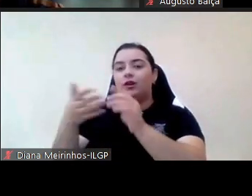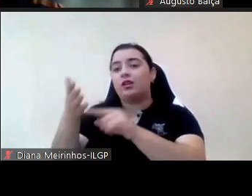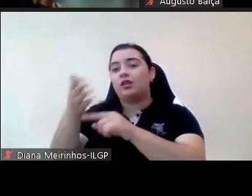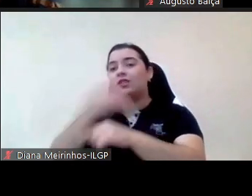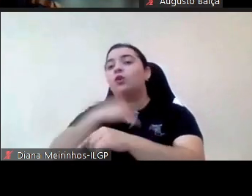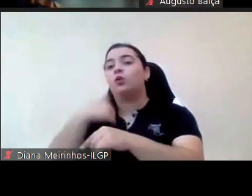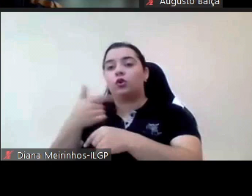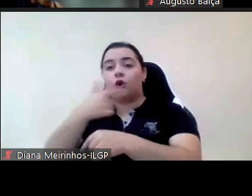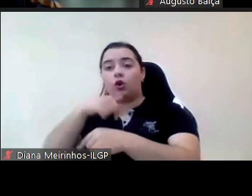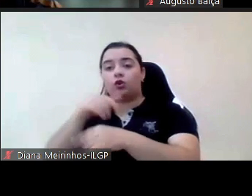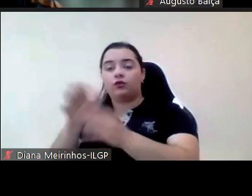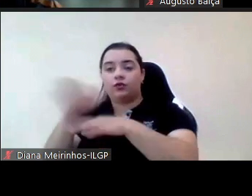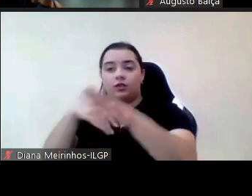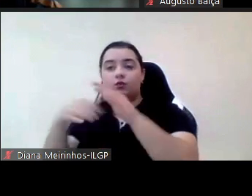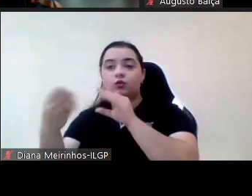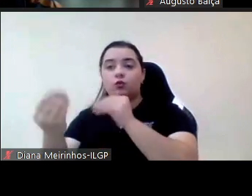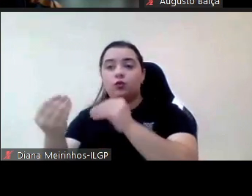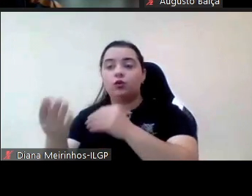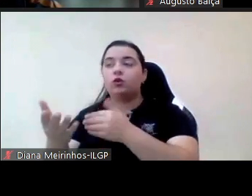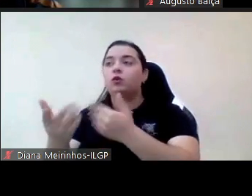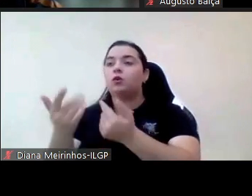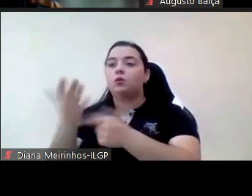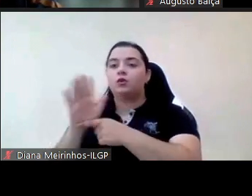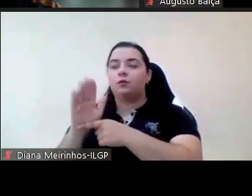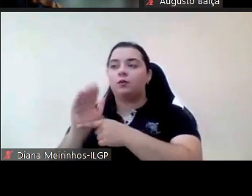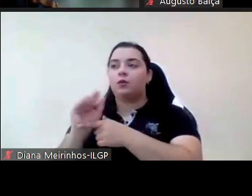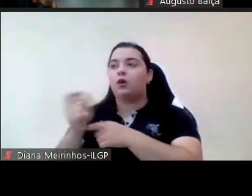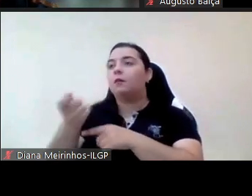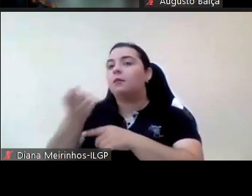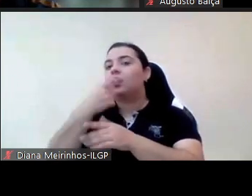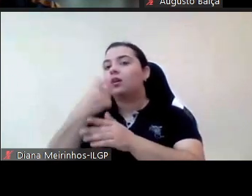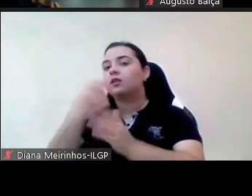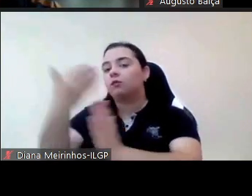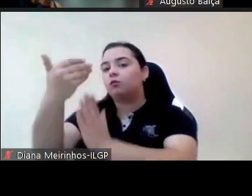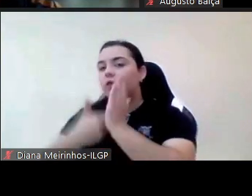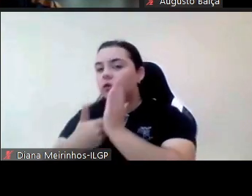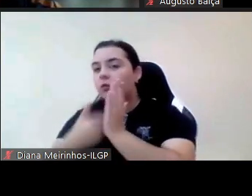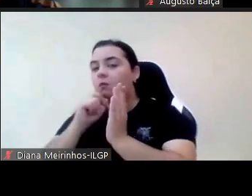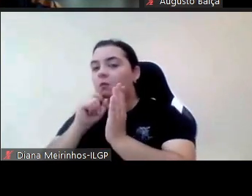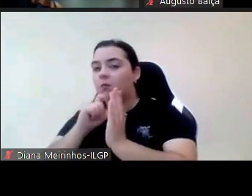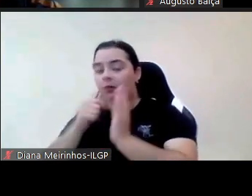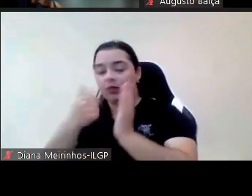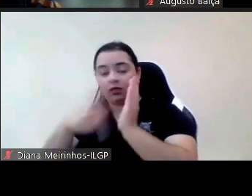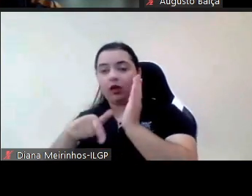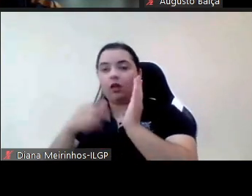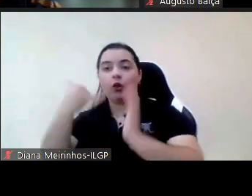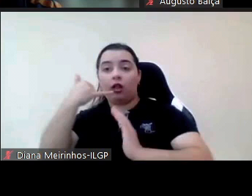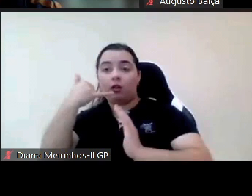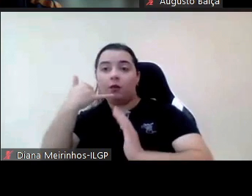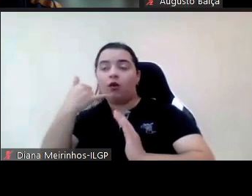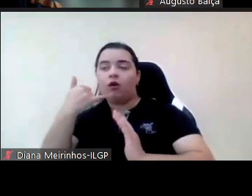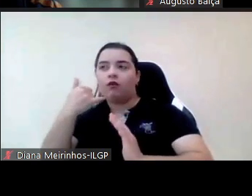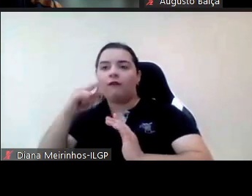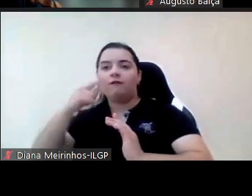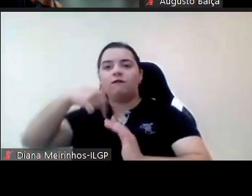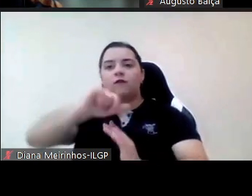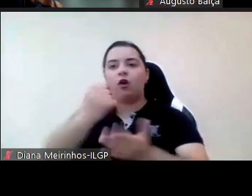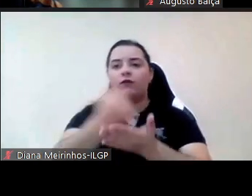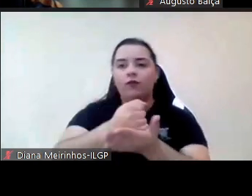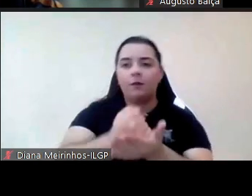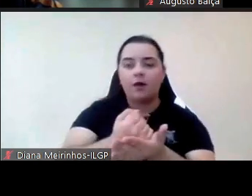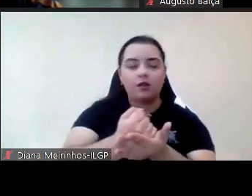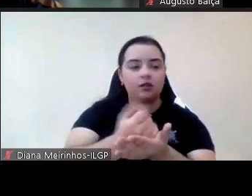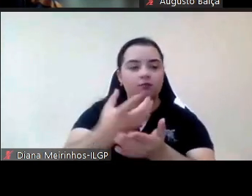recebem as receitas pelo telemóvel vão à farmácia e levantam os medicamentos com as suas receitas que recebem estas coisas